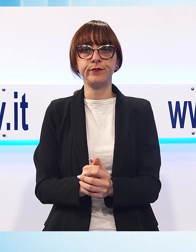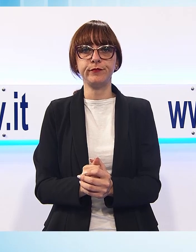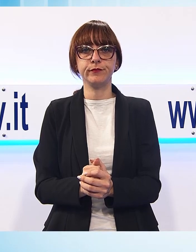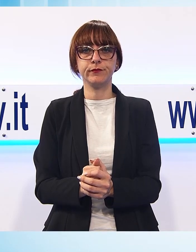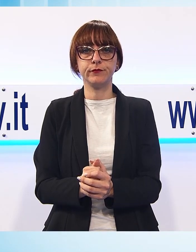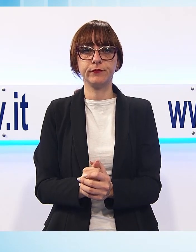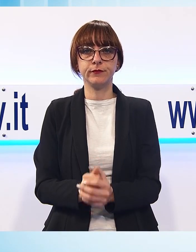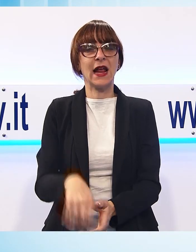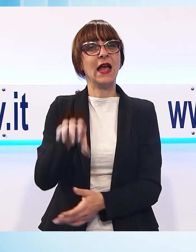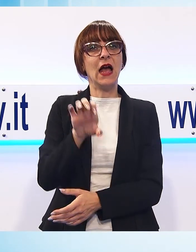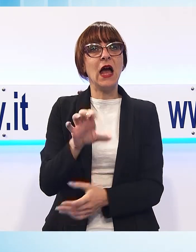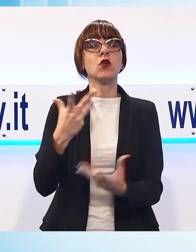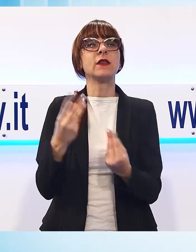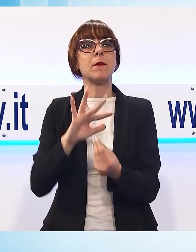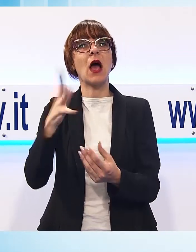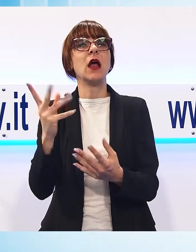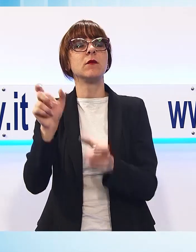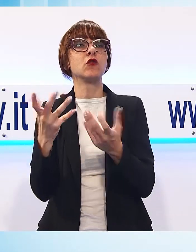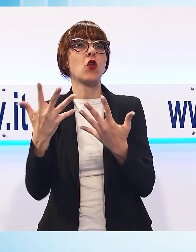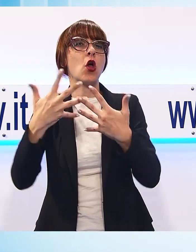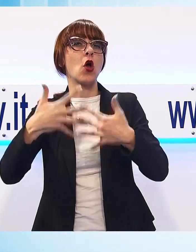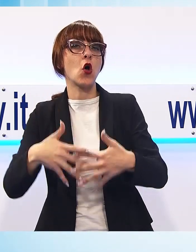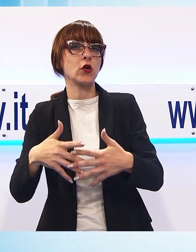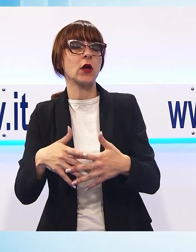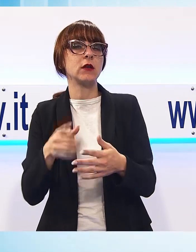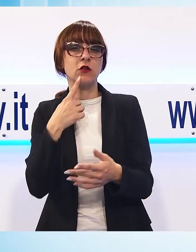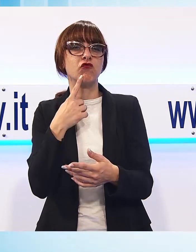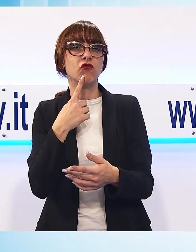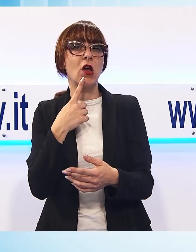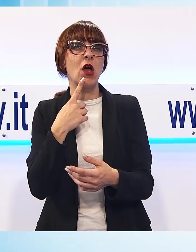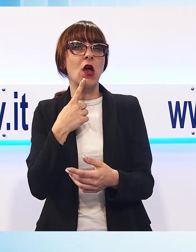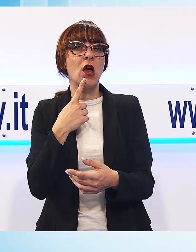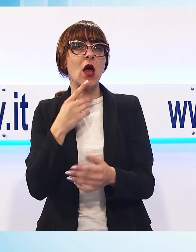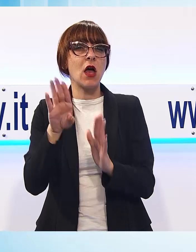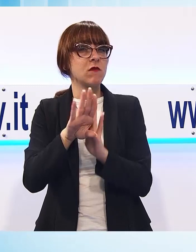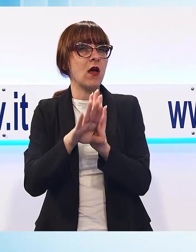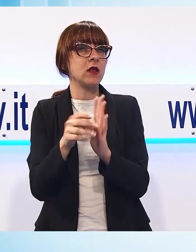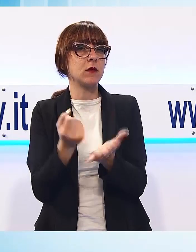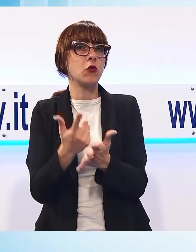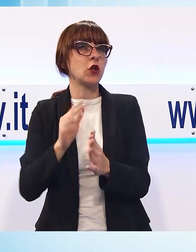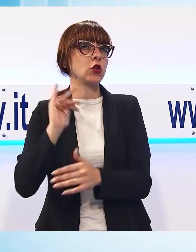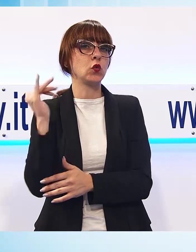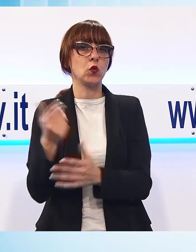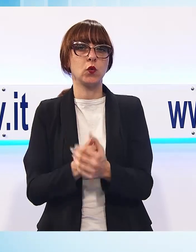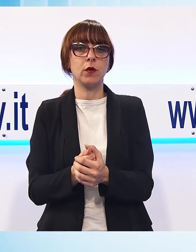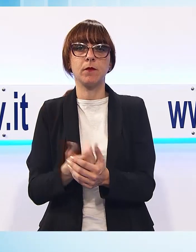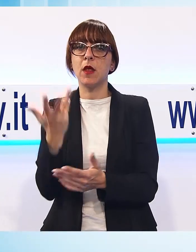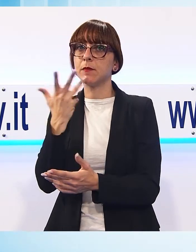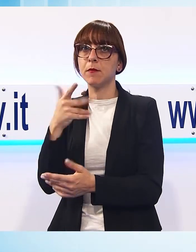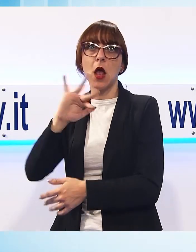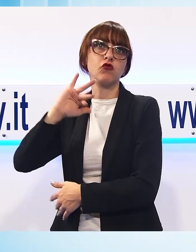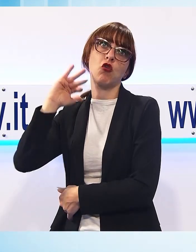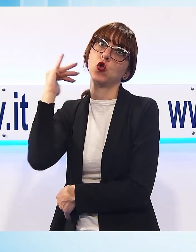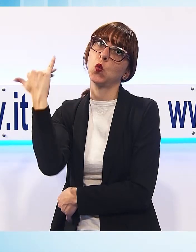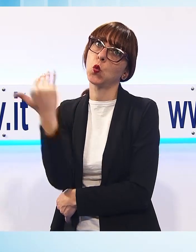organizzatrici, tutti gli eventi in programma sono stati comunque importanti. Non posso dire cosa mi è piaciuto più perché mi è piaciuto tutto, cioè tutto l